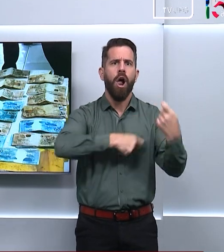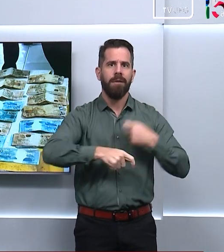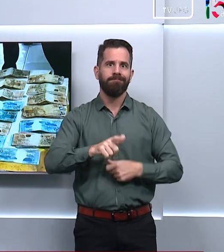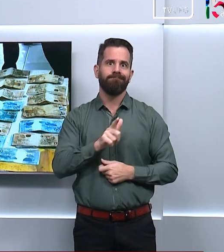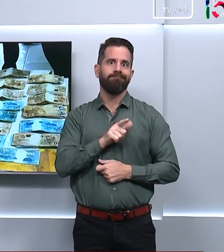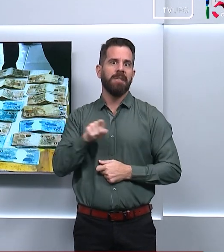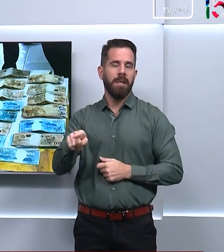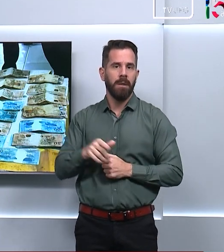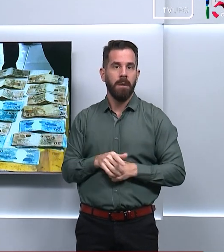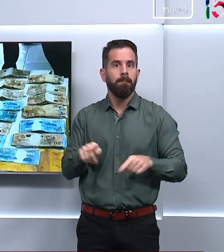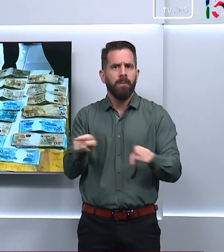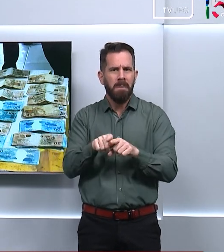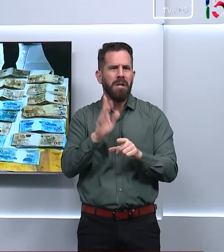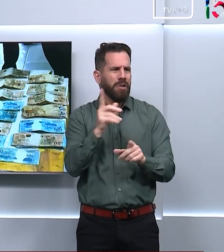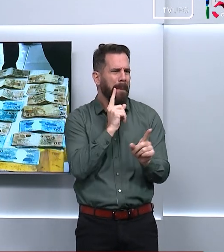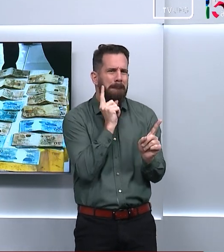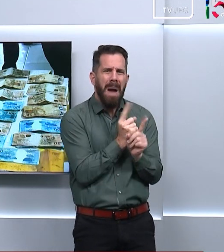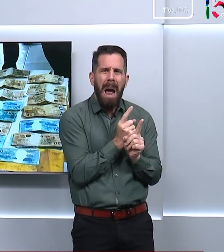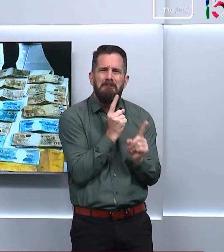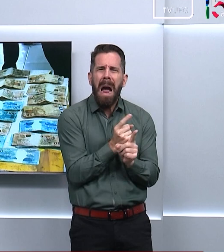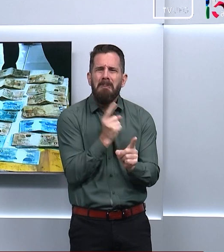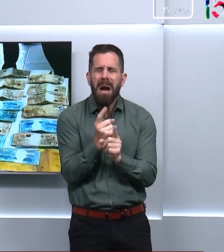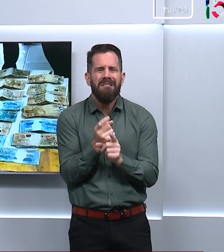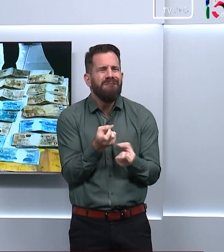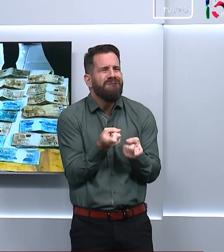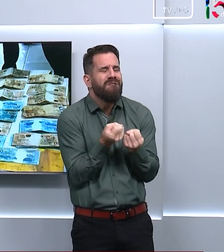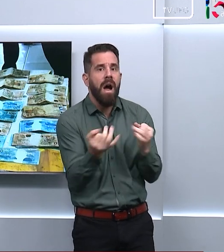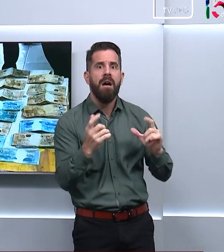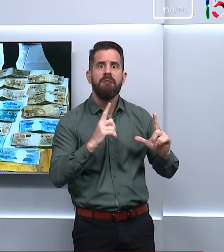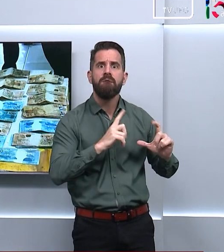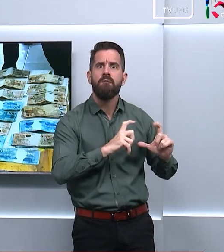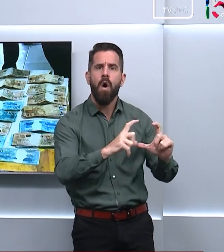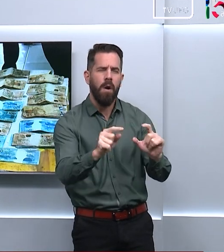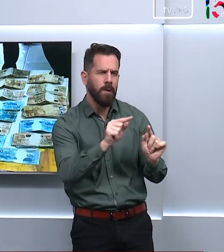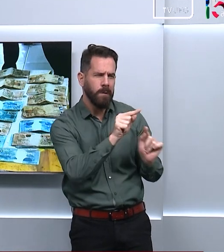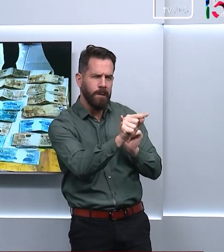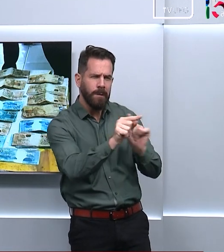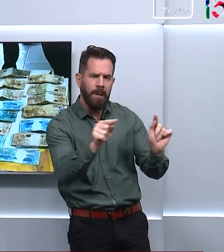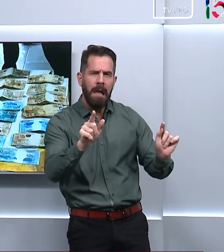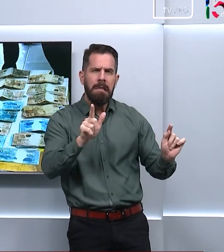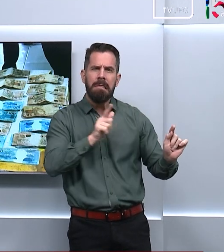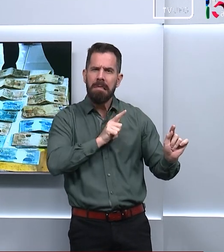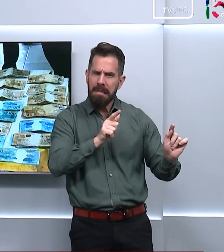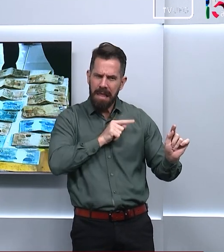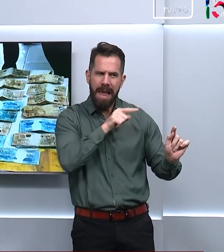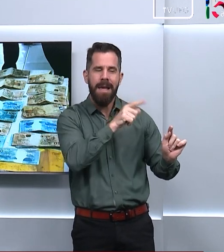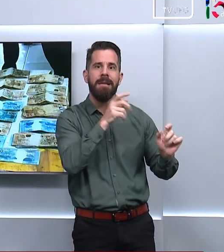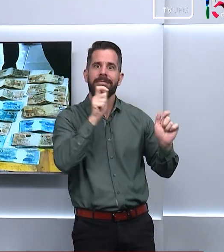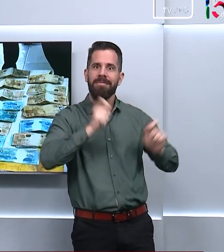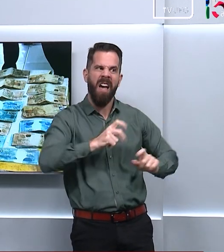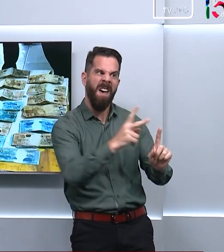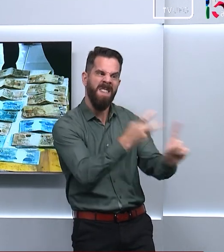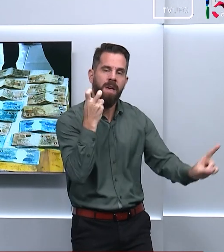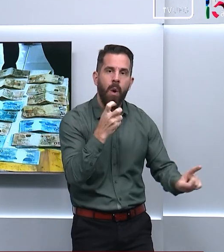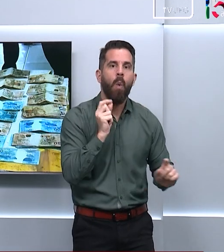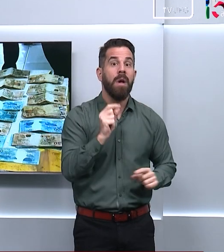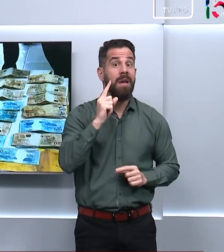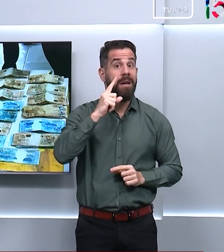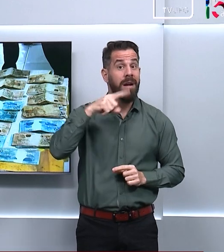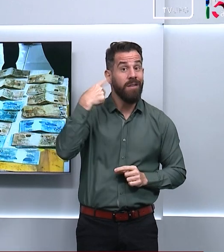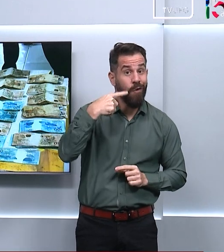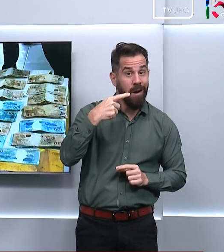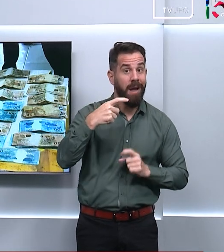foram localizadas milhares de fotografias de possíveis alvos, preferencialmente advogados e